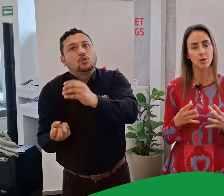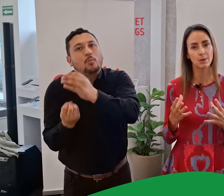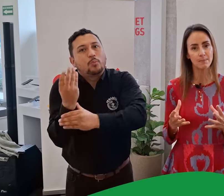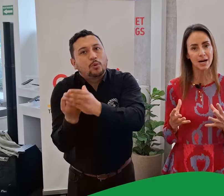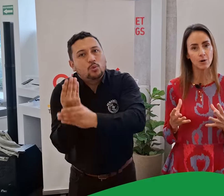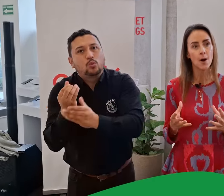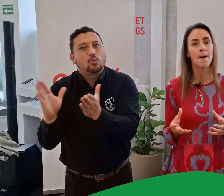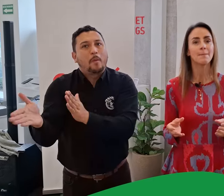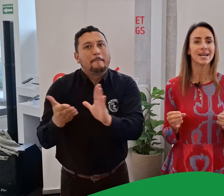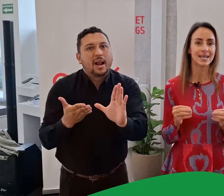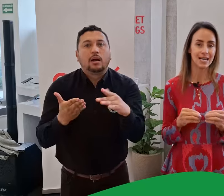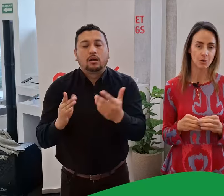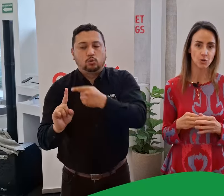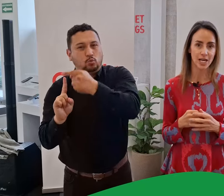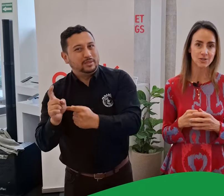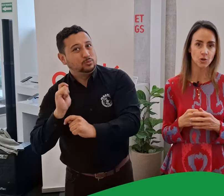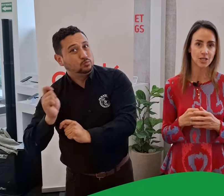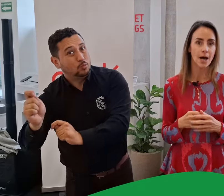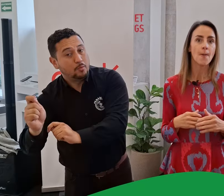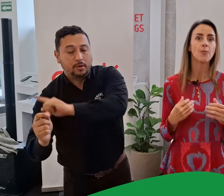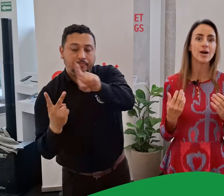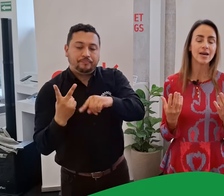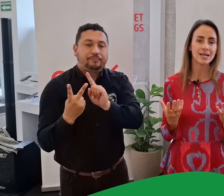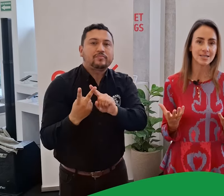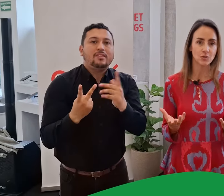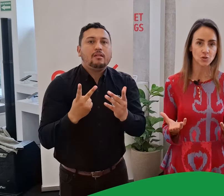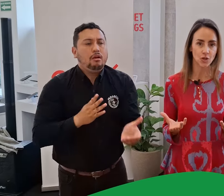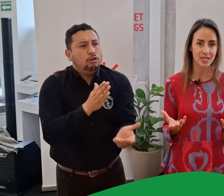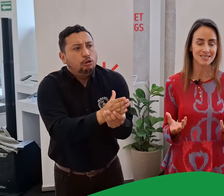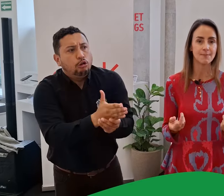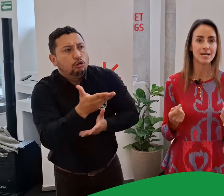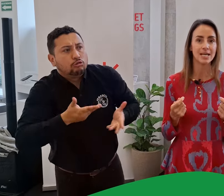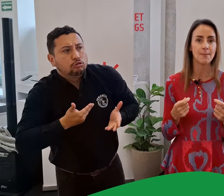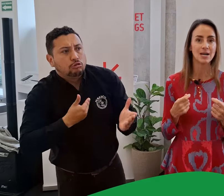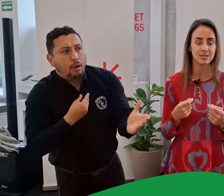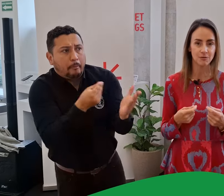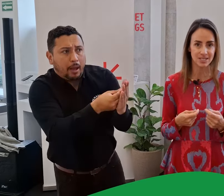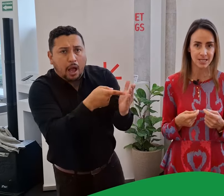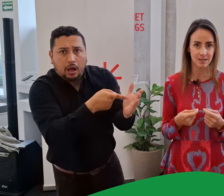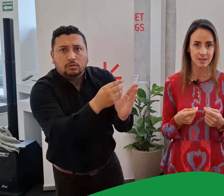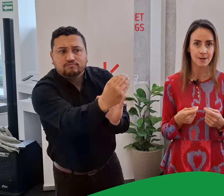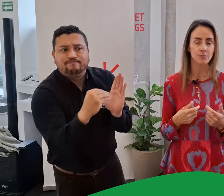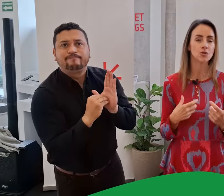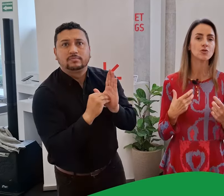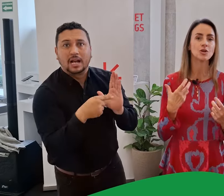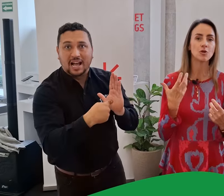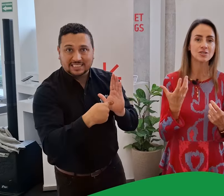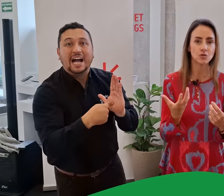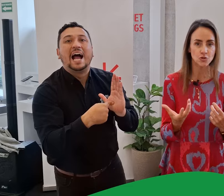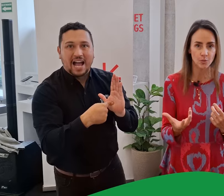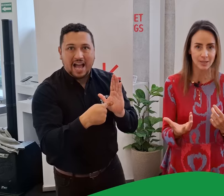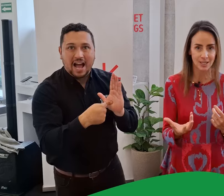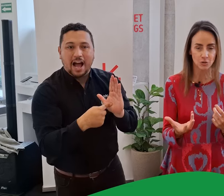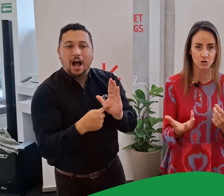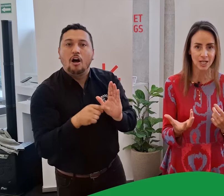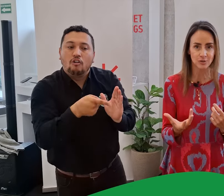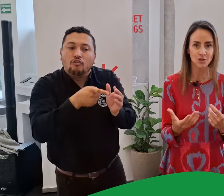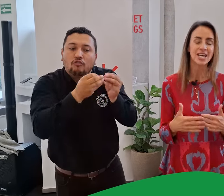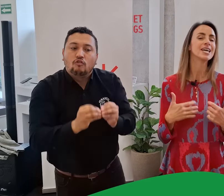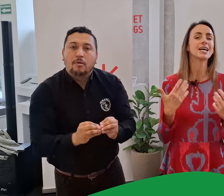y pre-pago para que la comunidad sorda pueda hacer uso de ella de manera más eficiente, donde no les consuman tantos datos y que